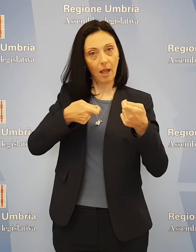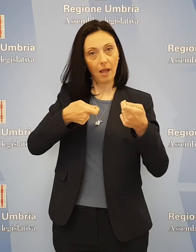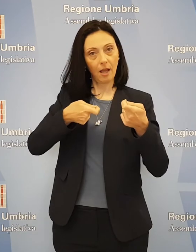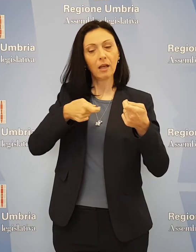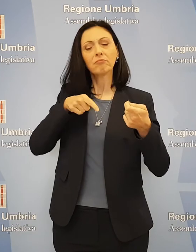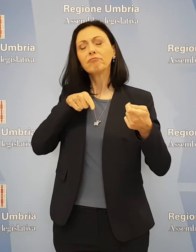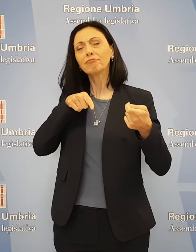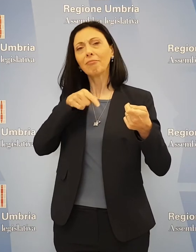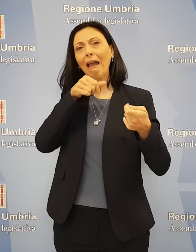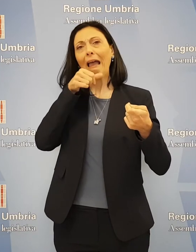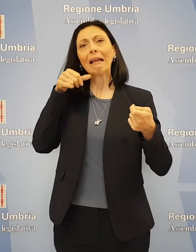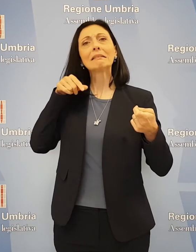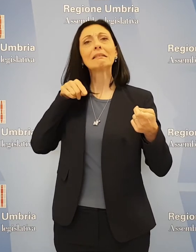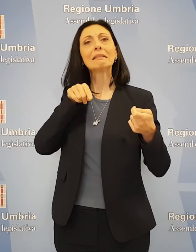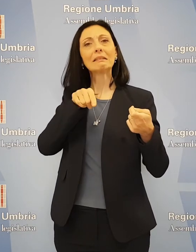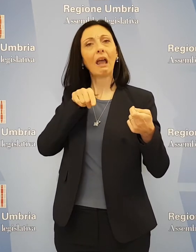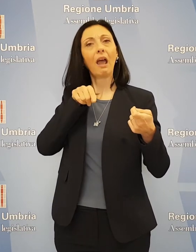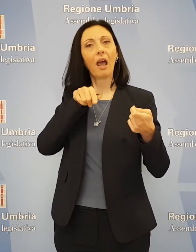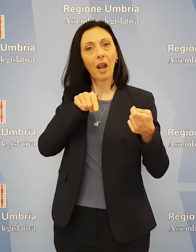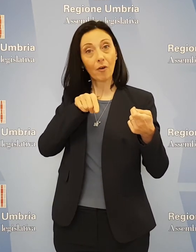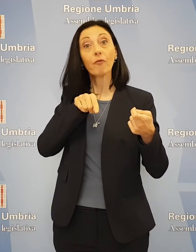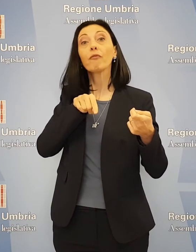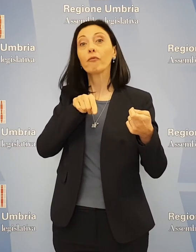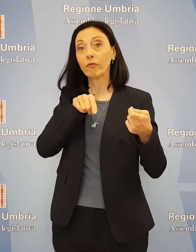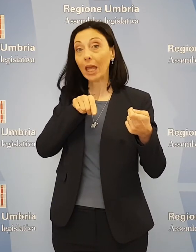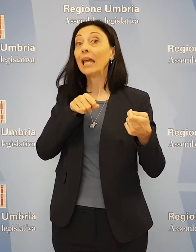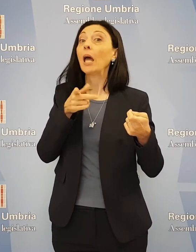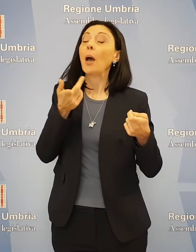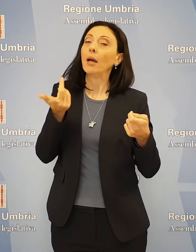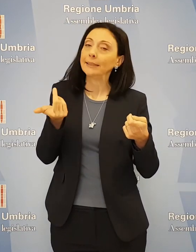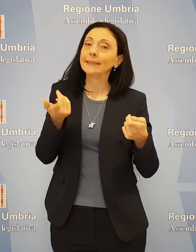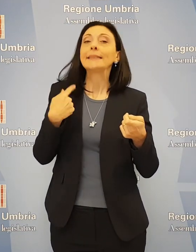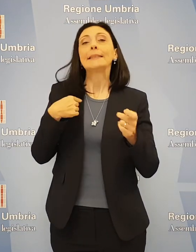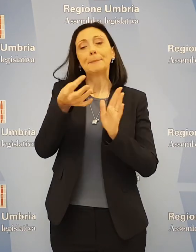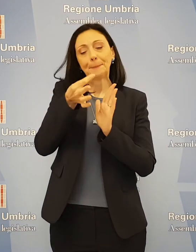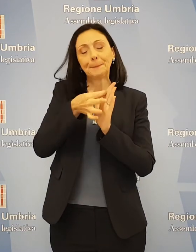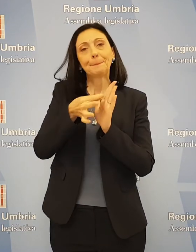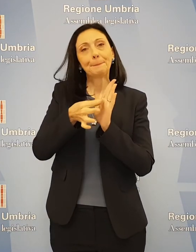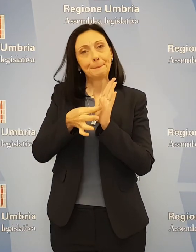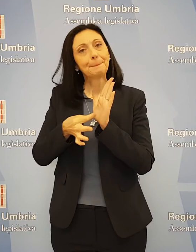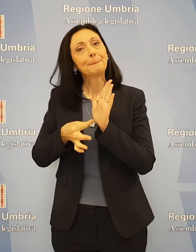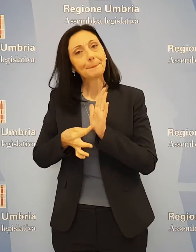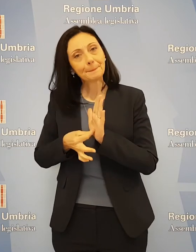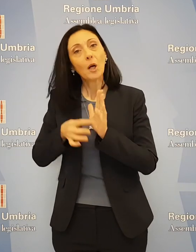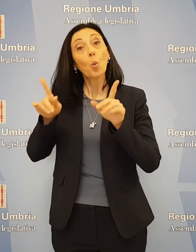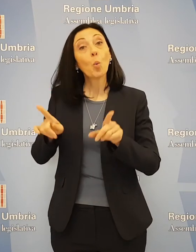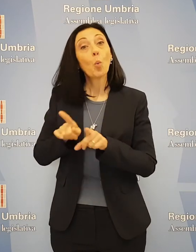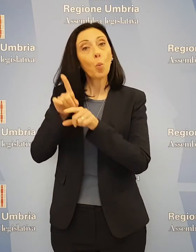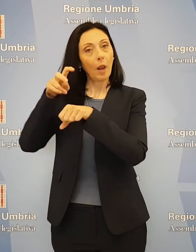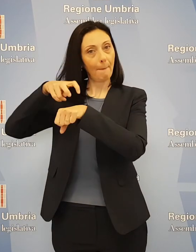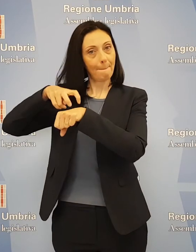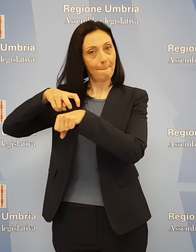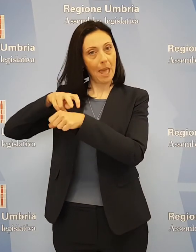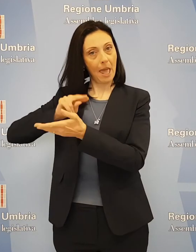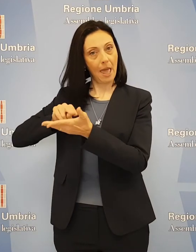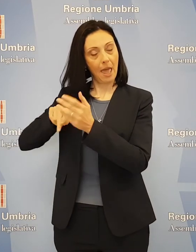attribuzione che dovrebbe essere accompagnata necessariamente da una serie di misure analoghe a quelle per i medici,